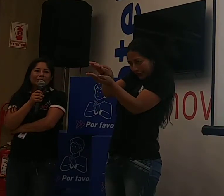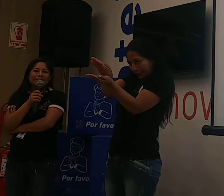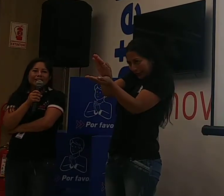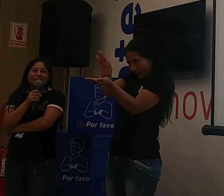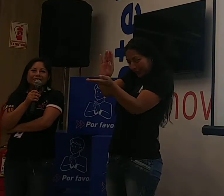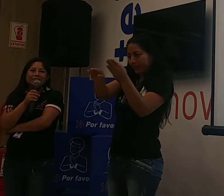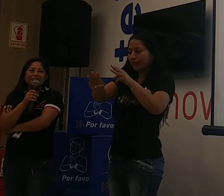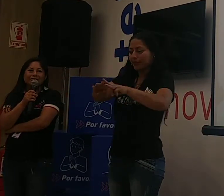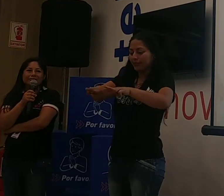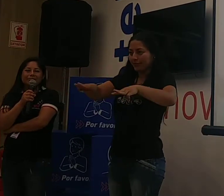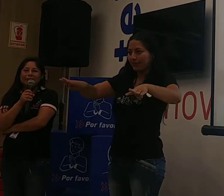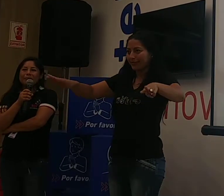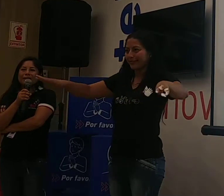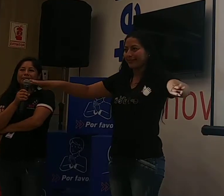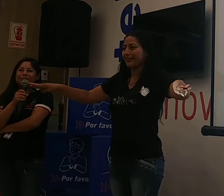Concha Más